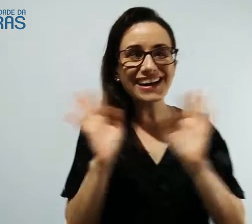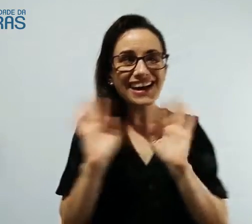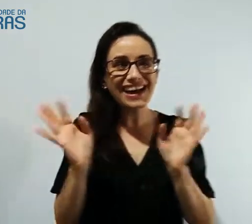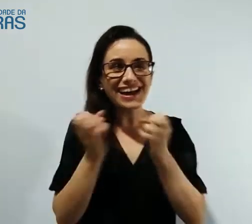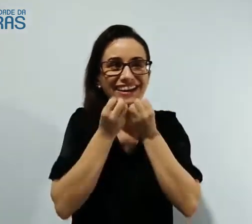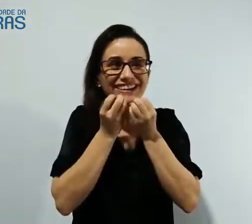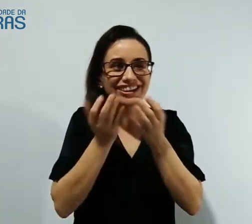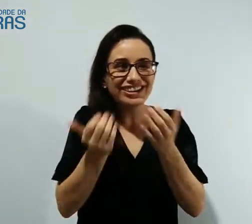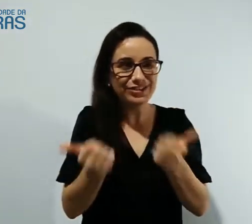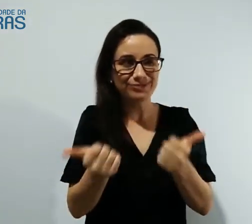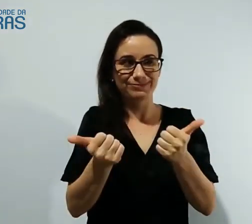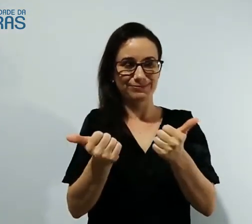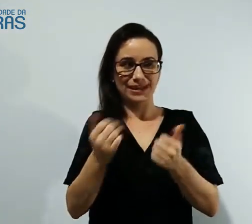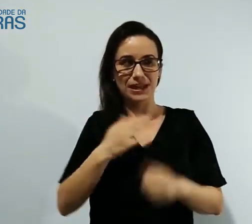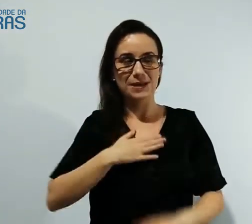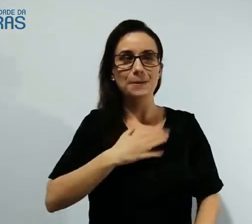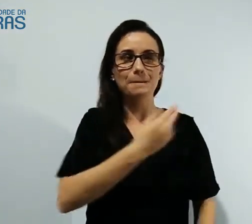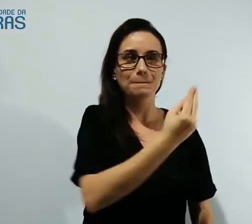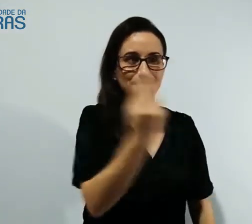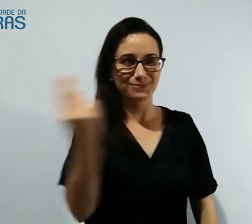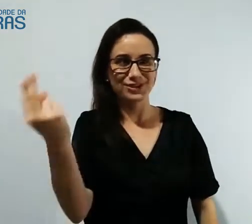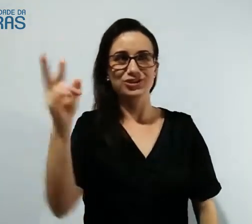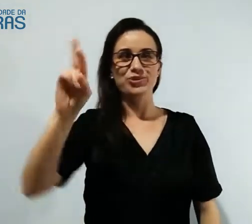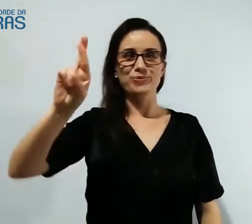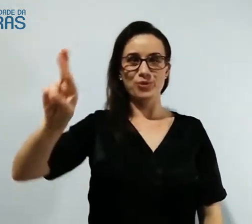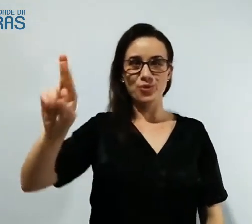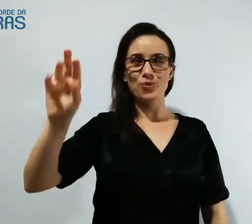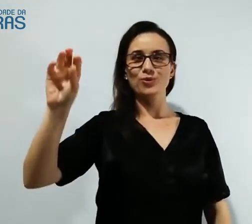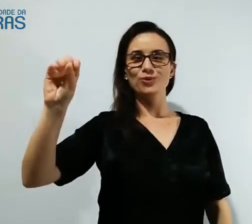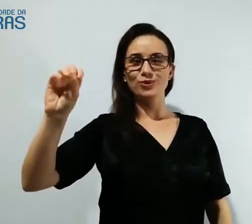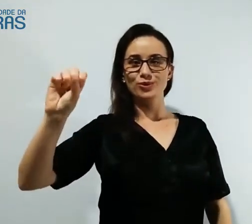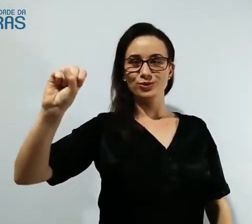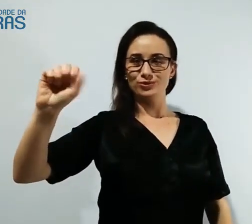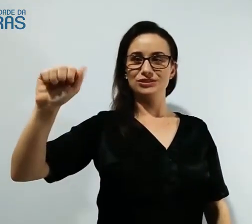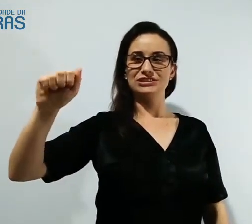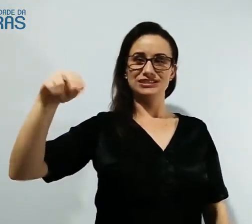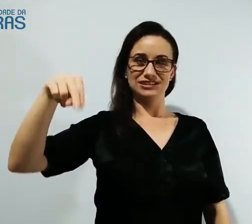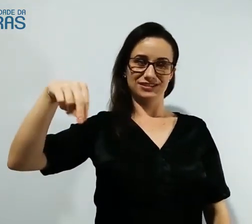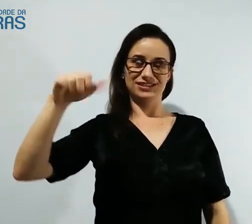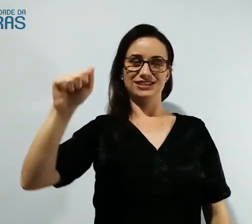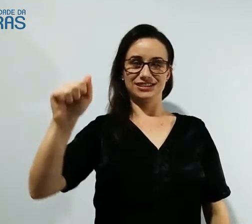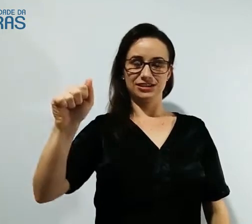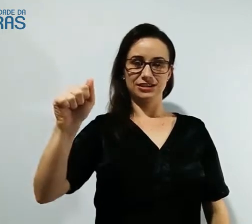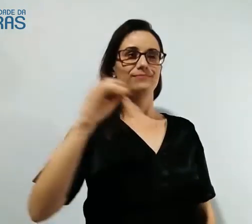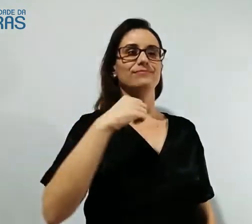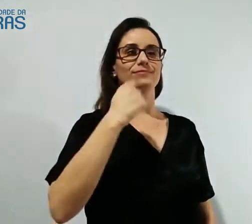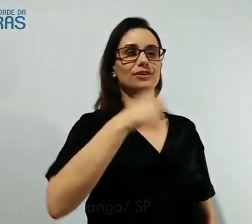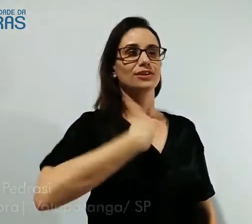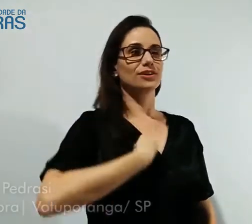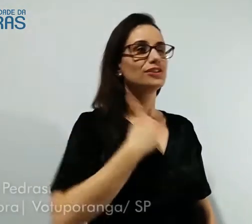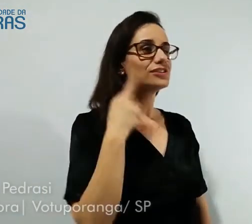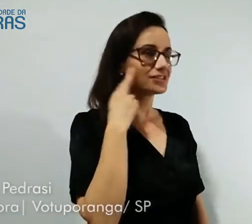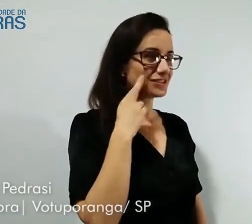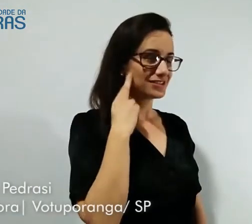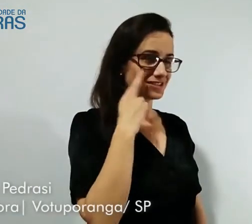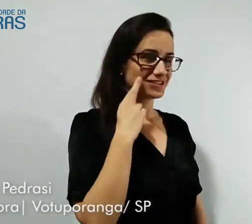Olá a todos, tudo bem com vocês? O meu nome é Rosana, este aqui é o meu sinal,